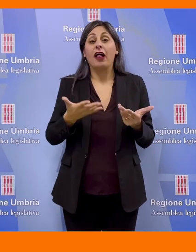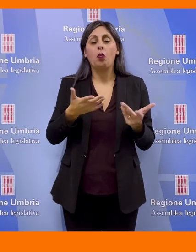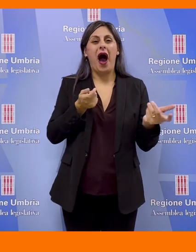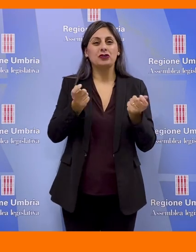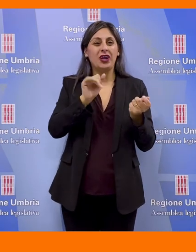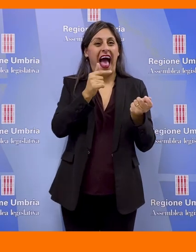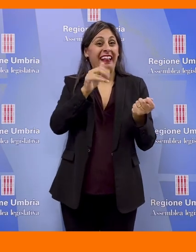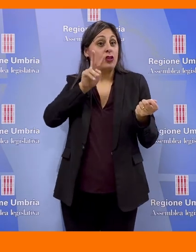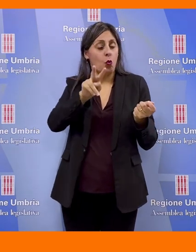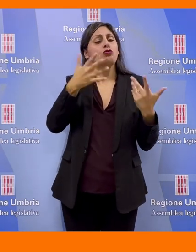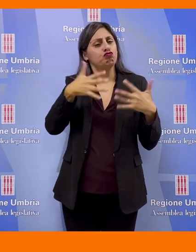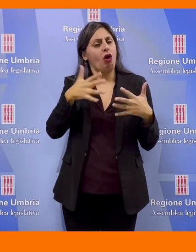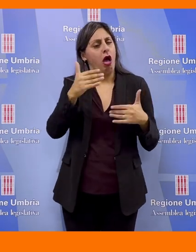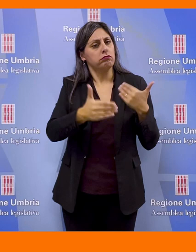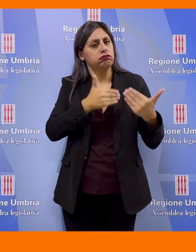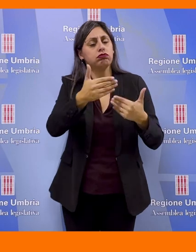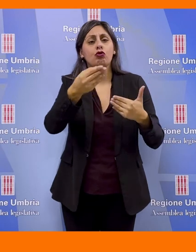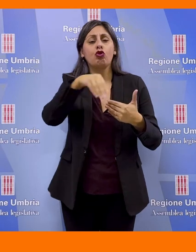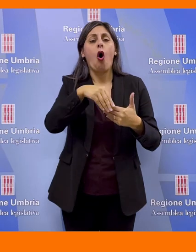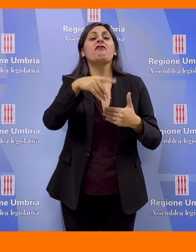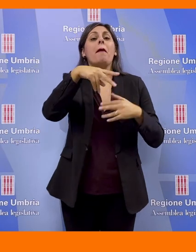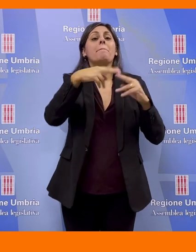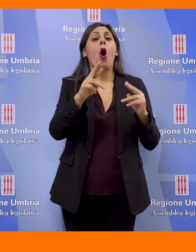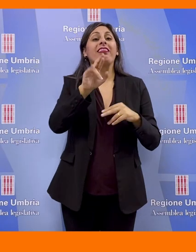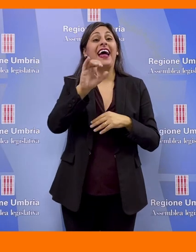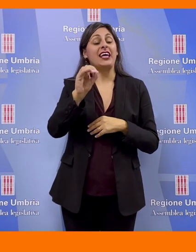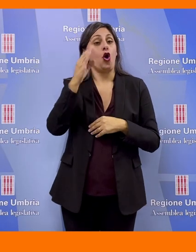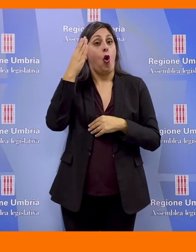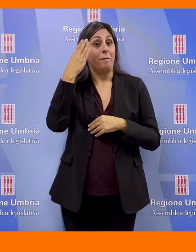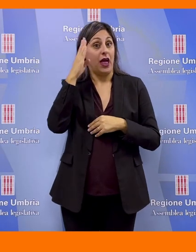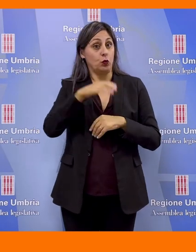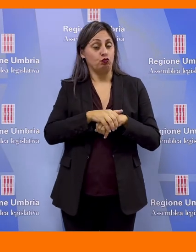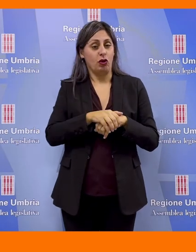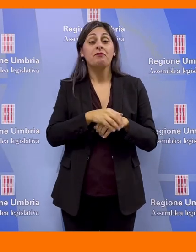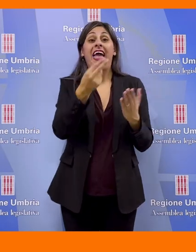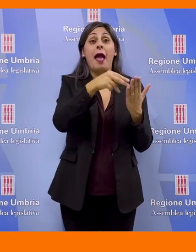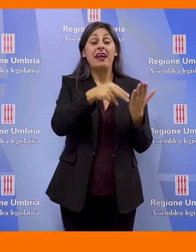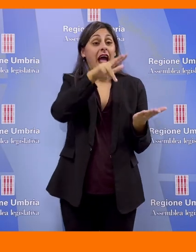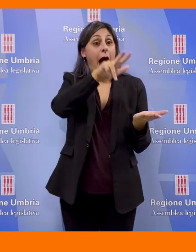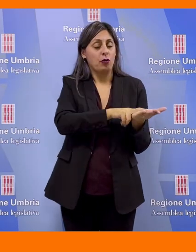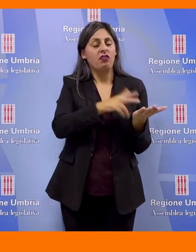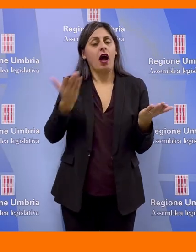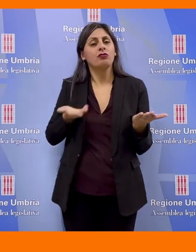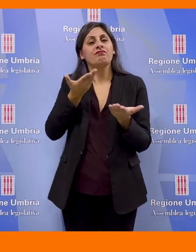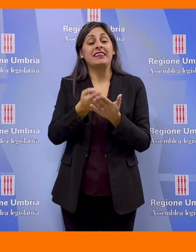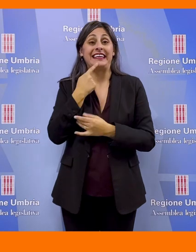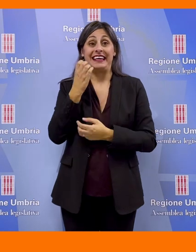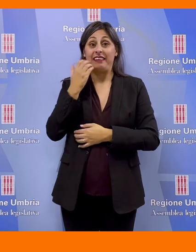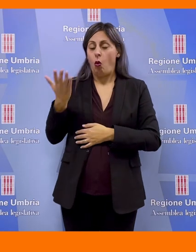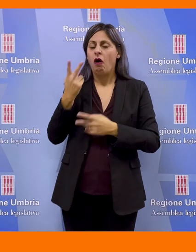che l'attuale gestore dell'AT2 sta realizzando presso il sito di Ponterio di Perugia. Gli emendamenti approvati d'iniziativa di